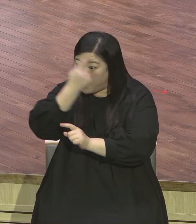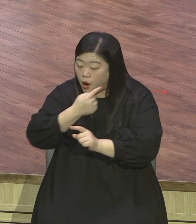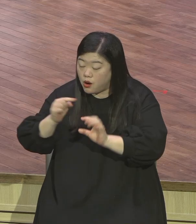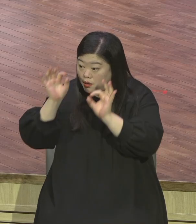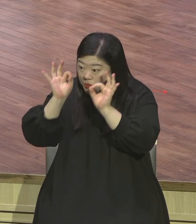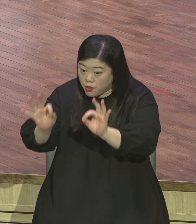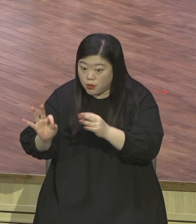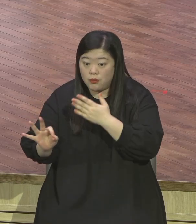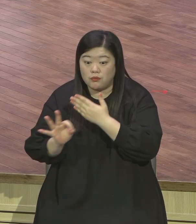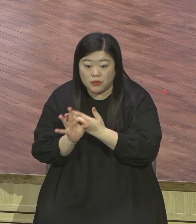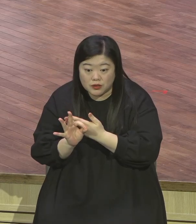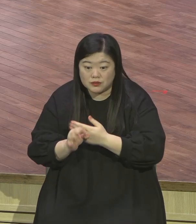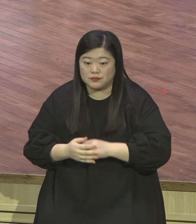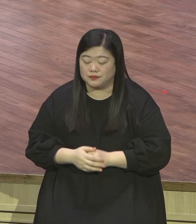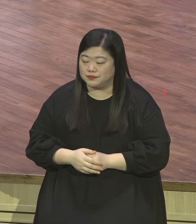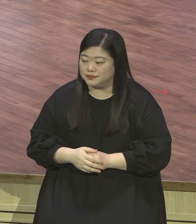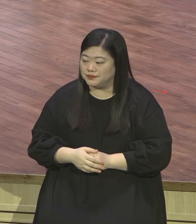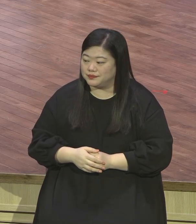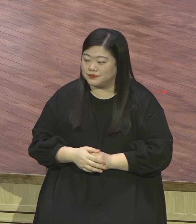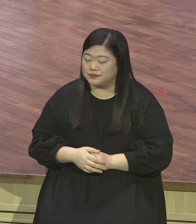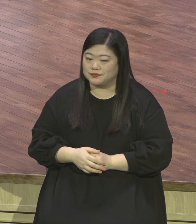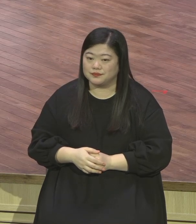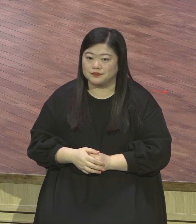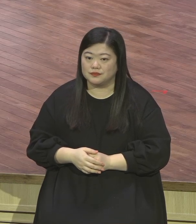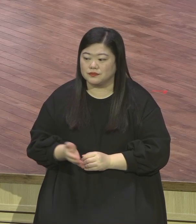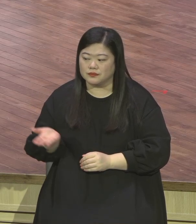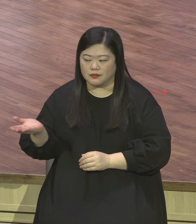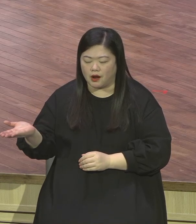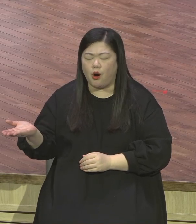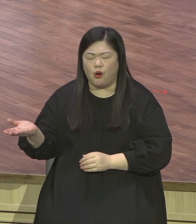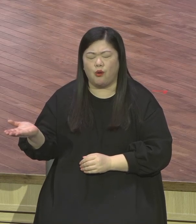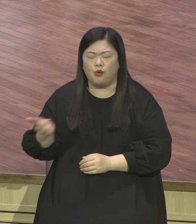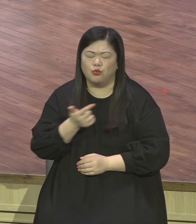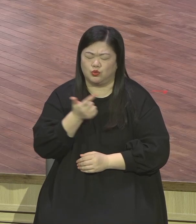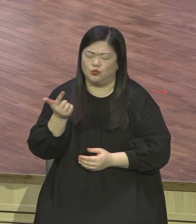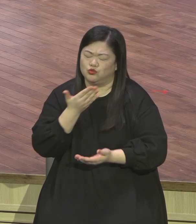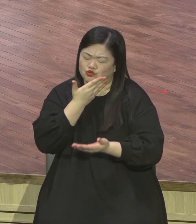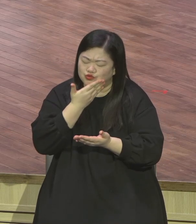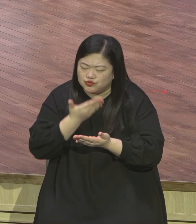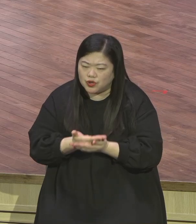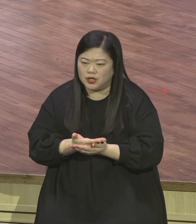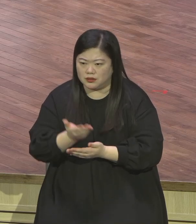우리 부장님 우리 장노님 권사님 너무너무 참 행복해 보인다 이렇게 돼야지